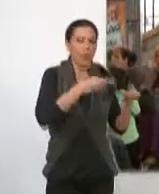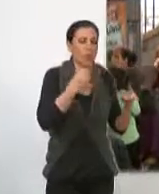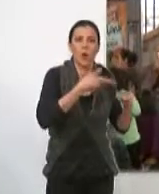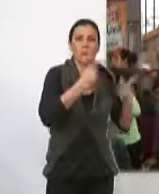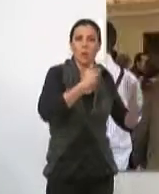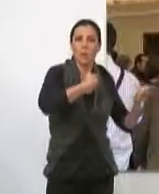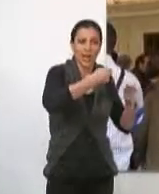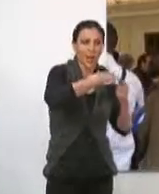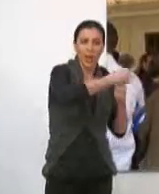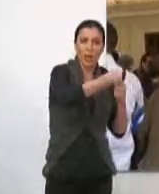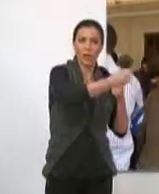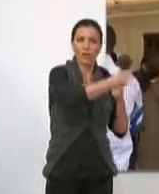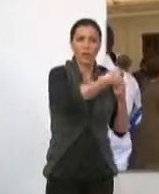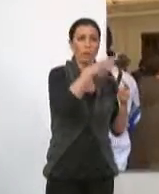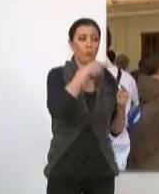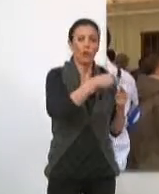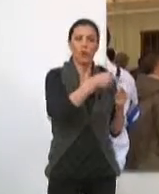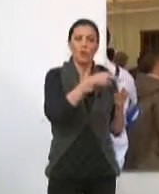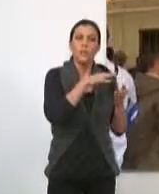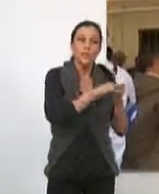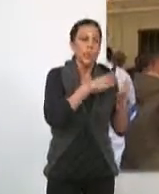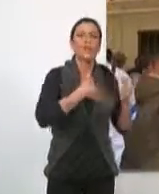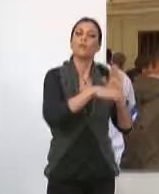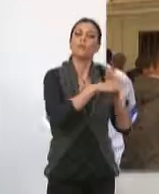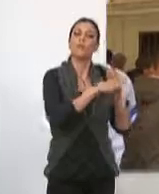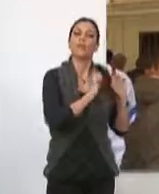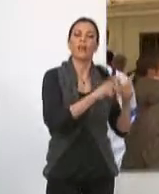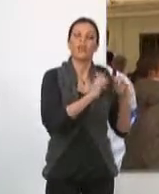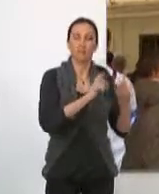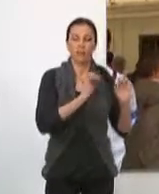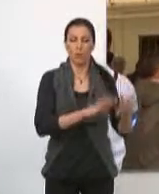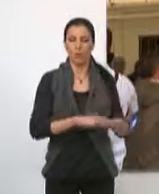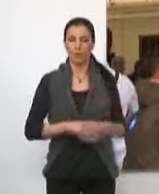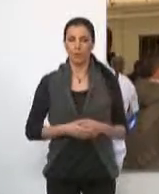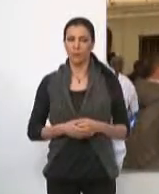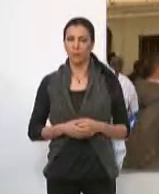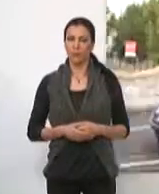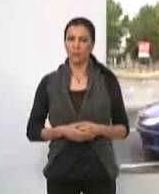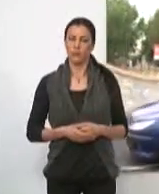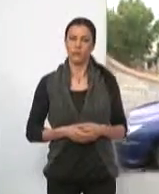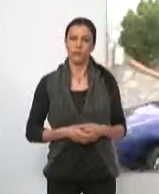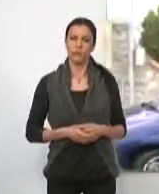en condiciones de libre mercado, por lo que el servicio se seguirá prestando igual.